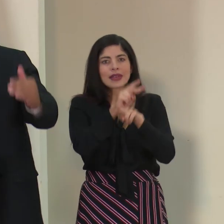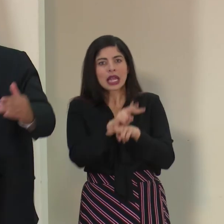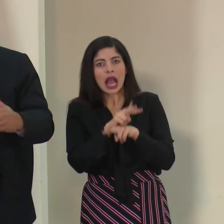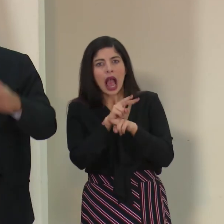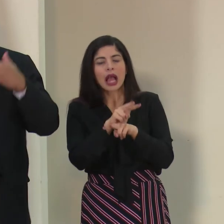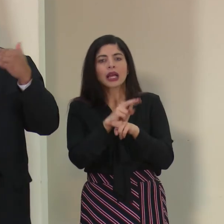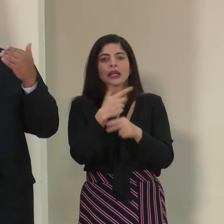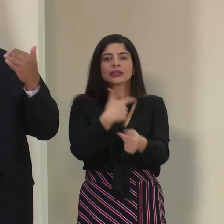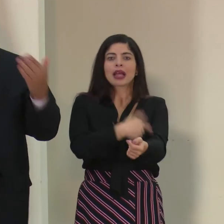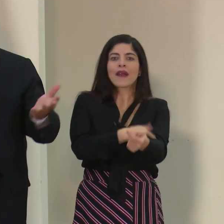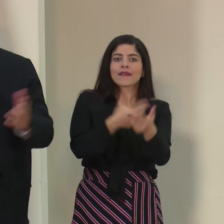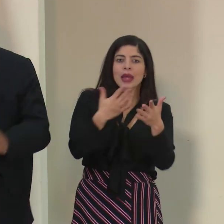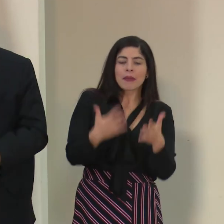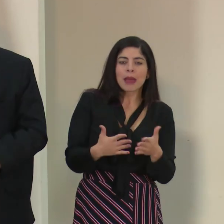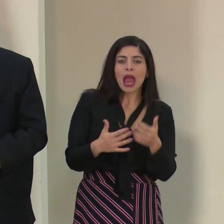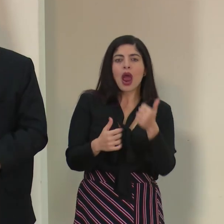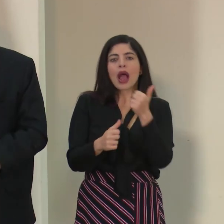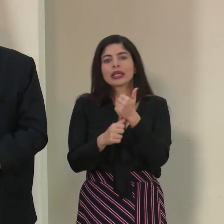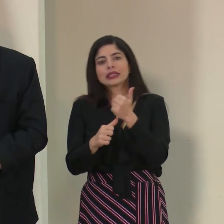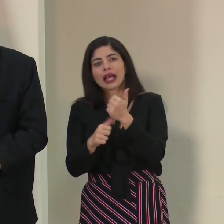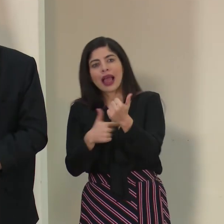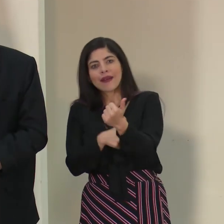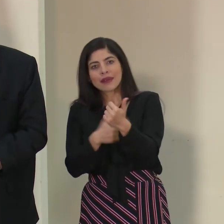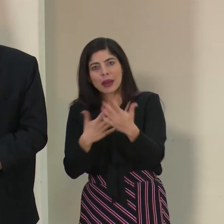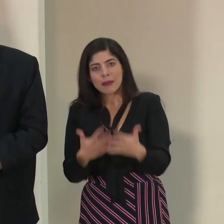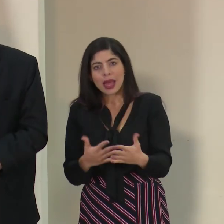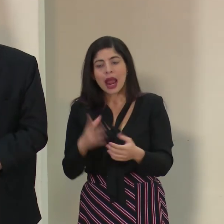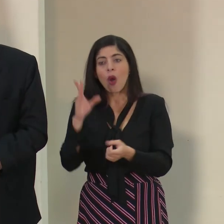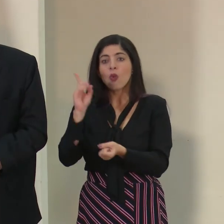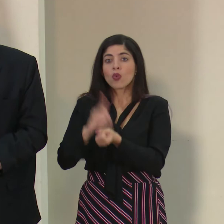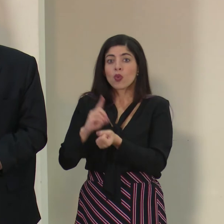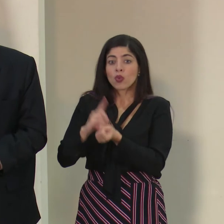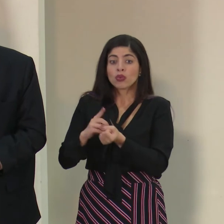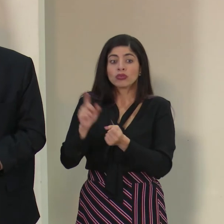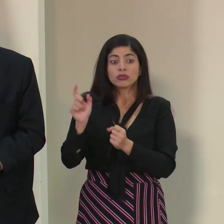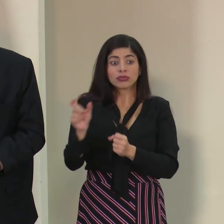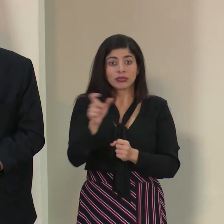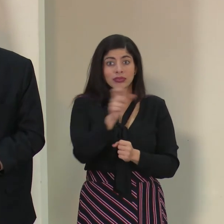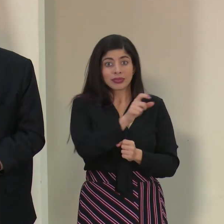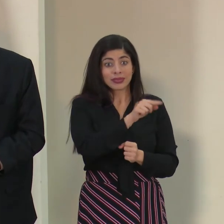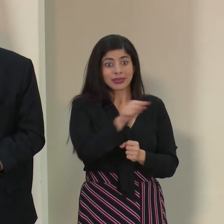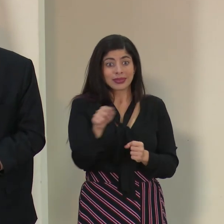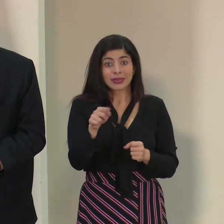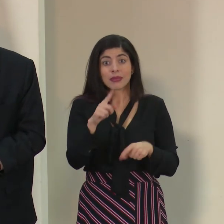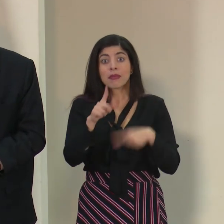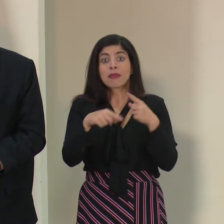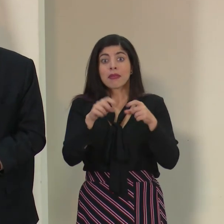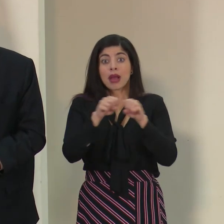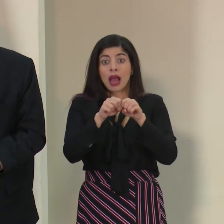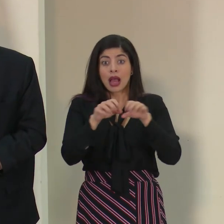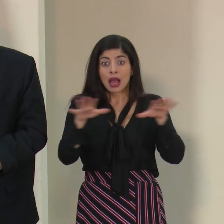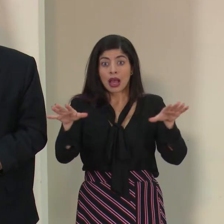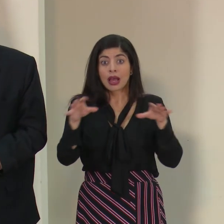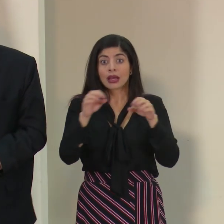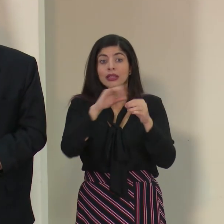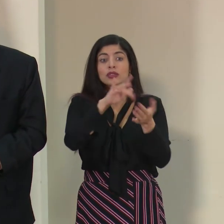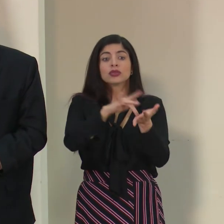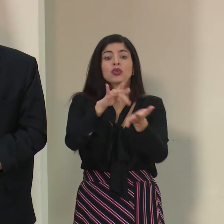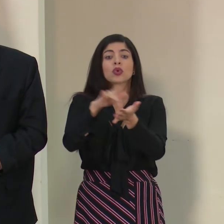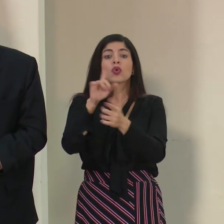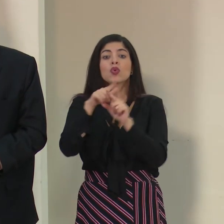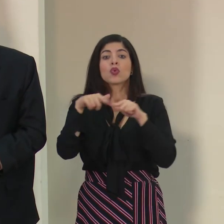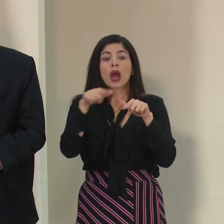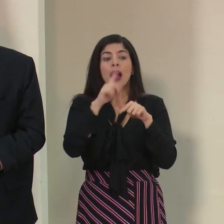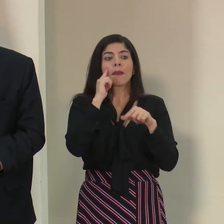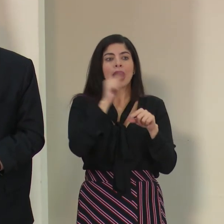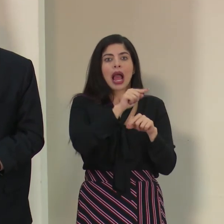personal de enfermería, personal de auxiliares de enfermería y personal médico que van a ser liberados en estos días esos spots dirigidos a